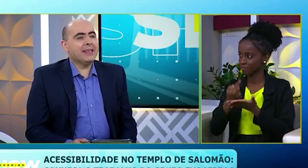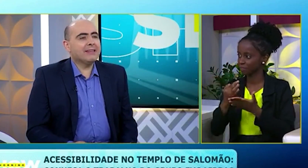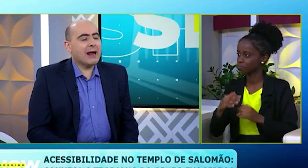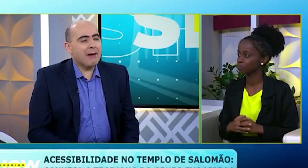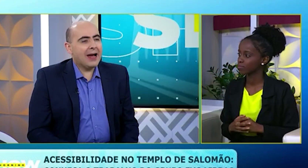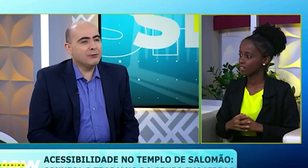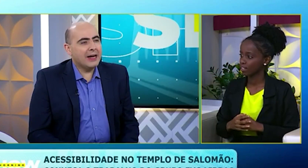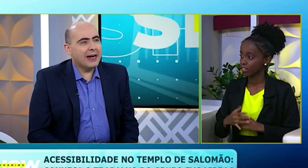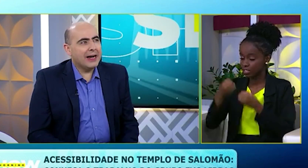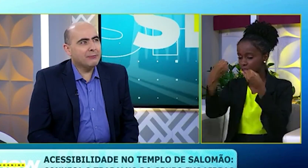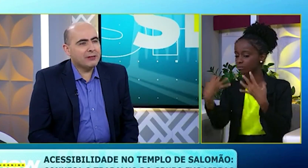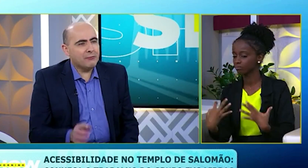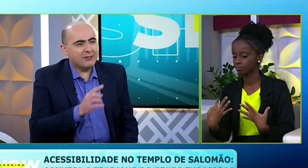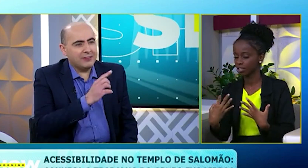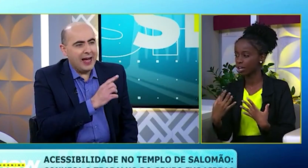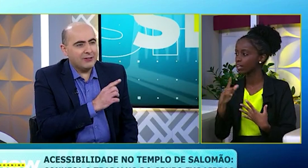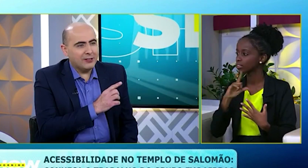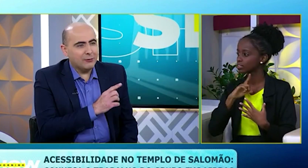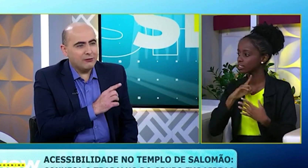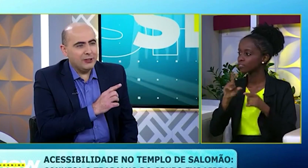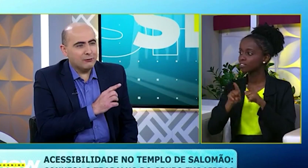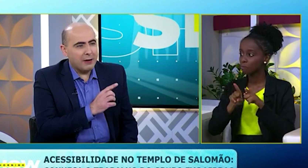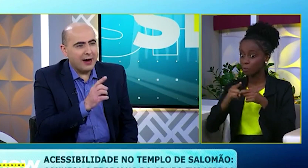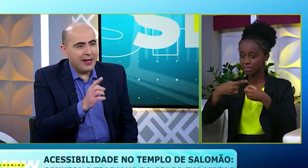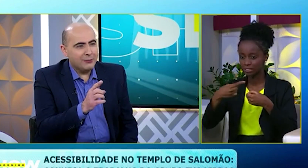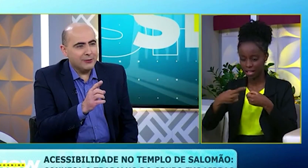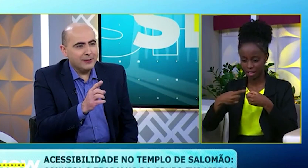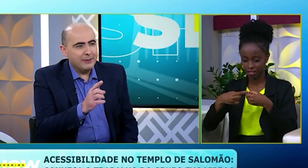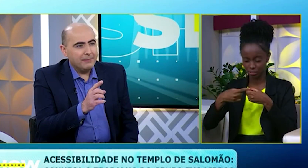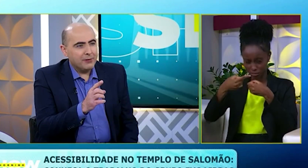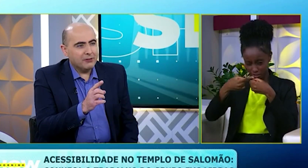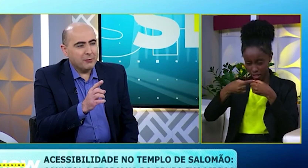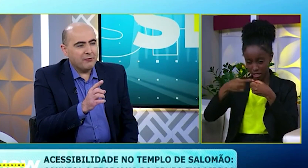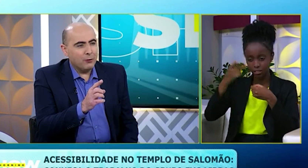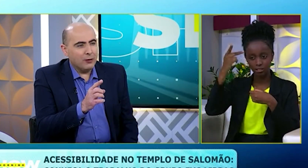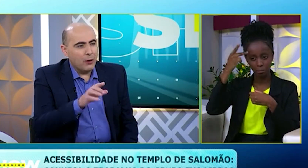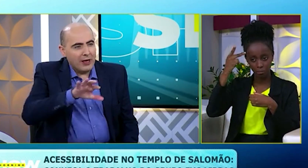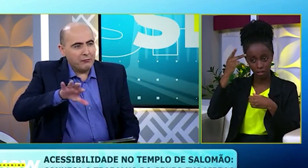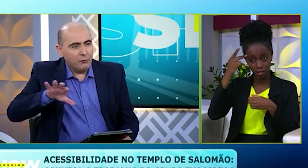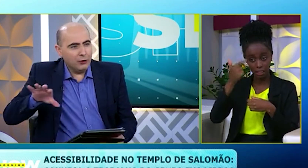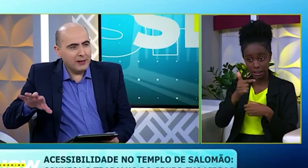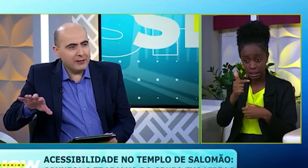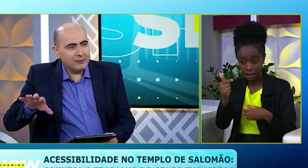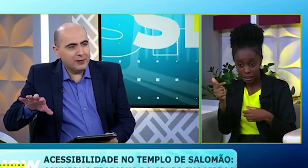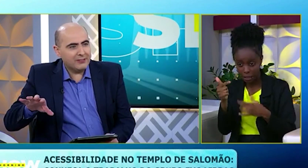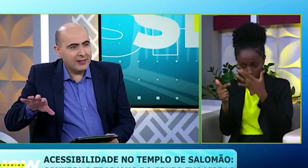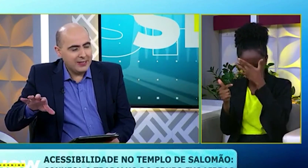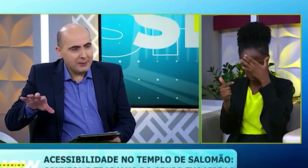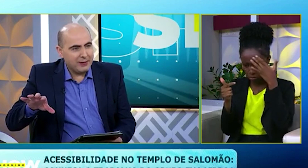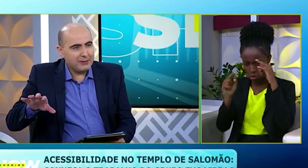para mim daquele trabalho, não teve uma cidade que não tinha o trabalho, que você me falou que alguém foi numa